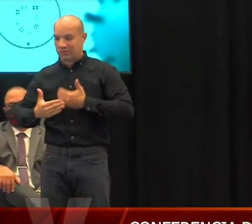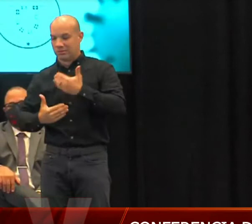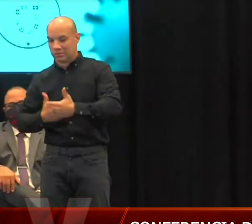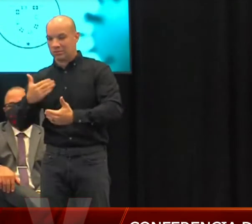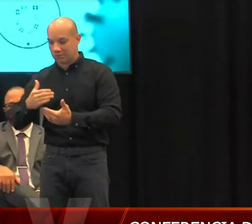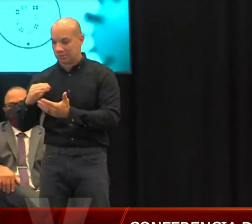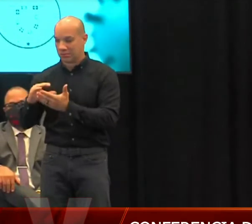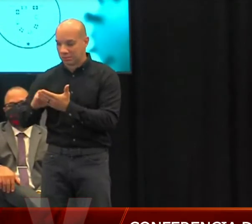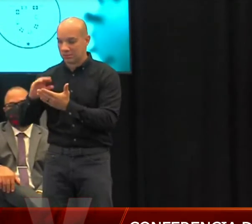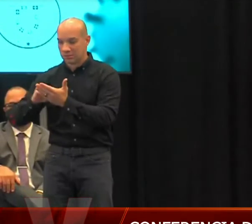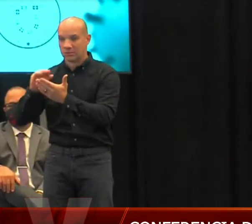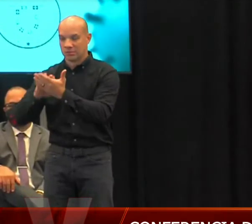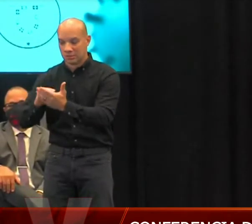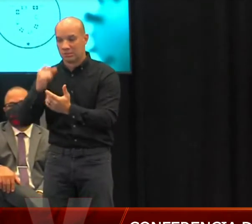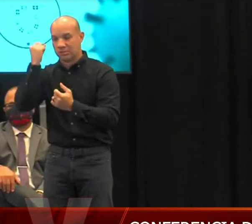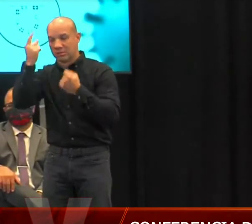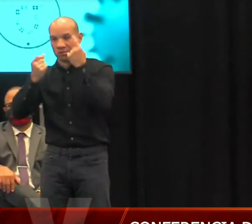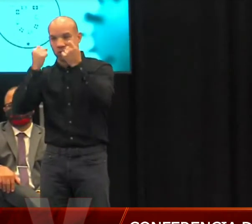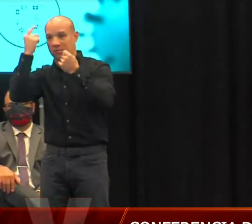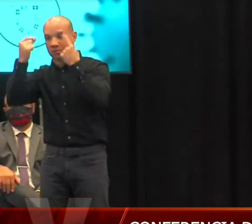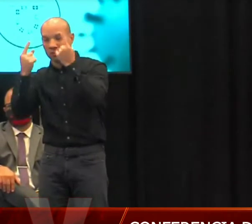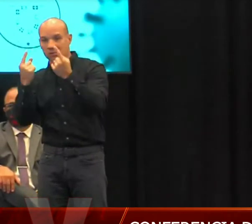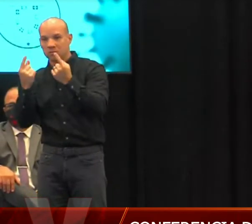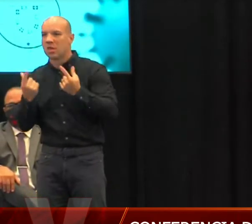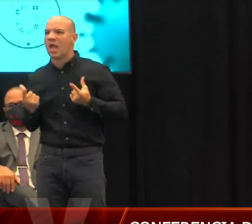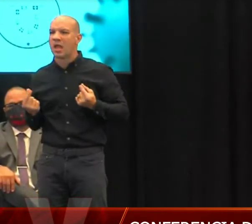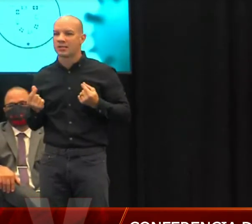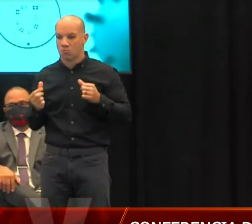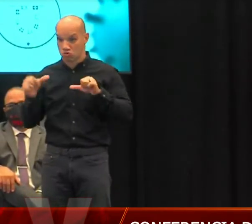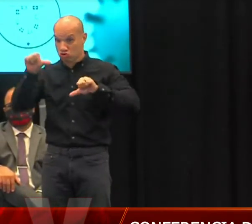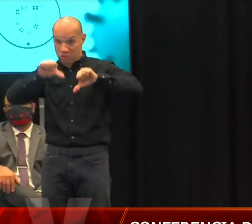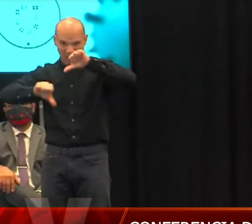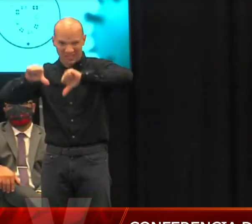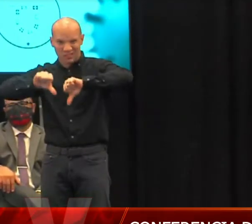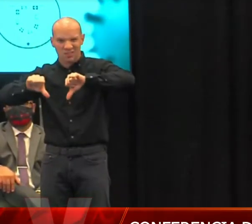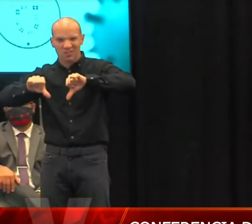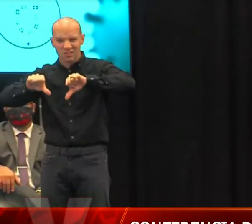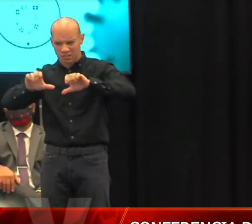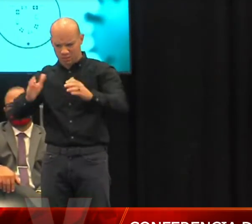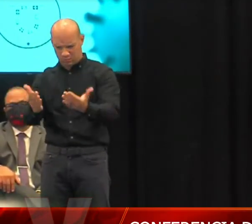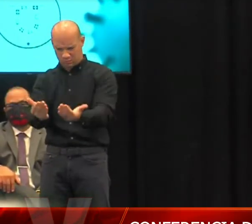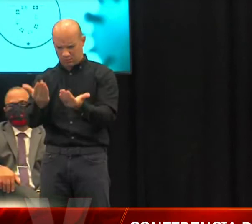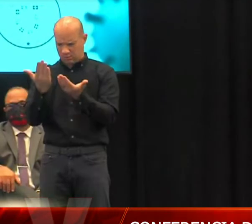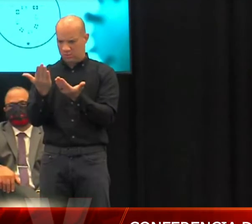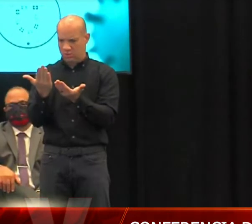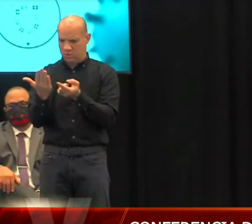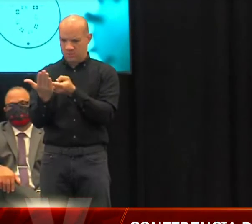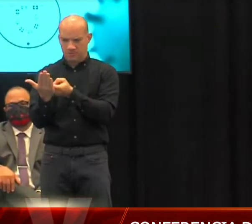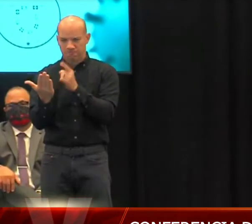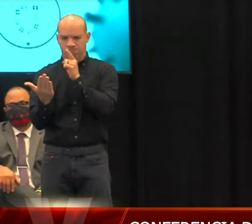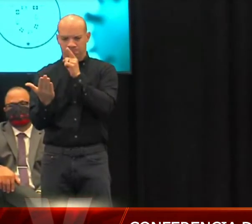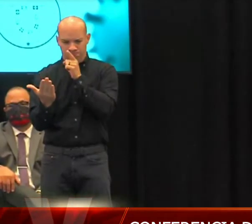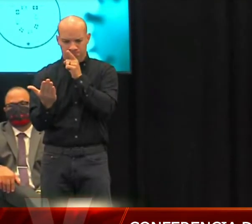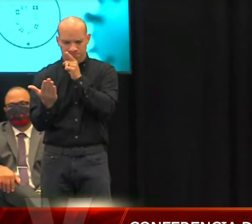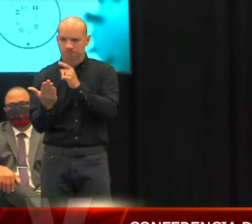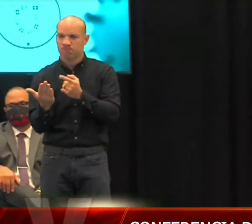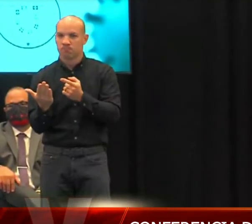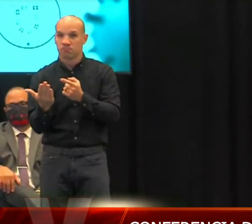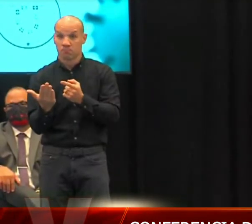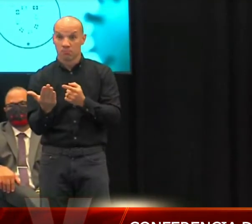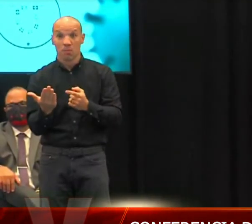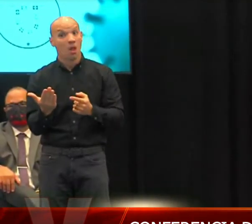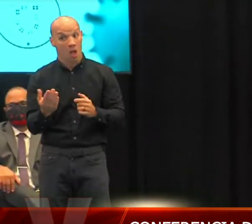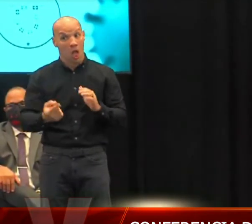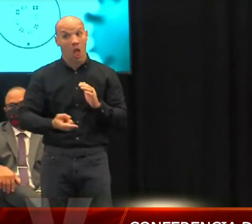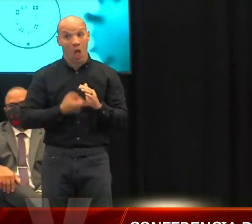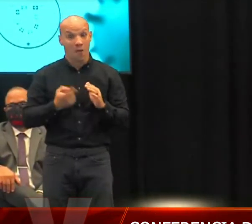entendimiento, fue un proceso donde se utilizó la ciencia en la toma de decisiones, donde hubieron discusiones fuertes